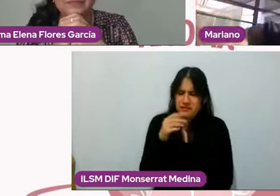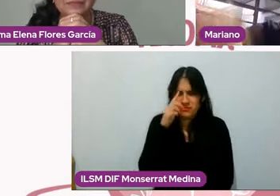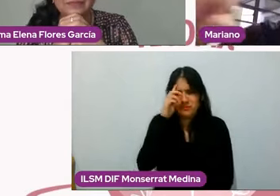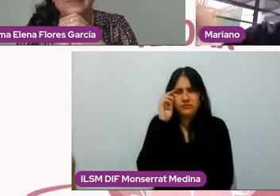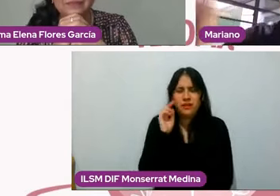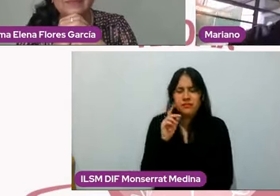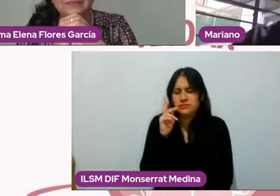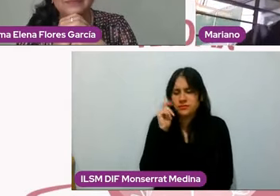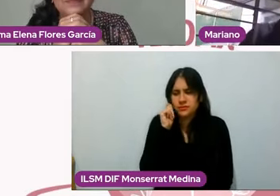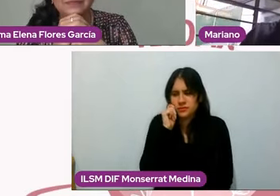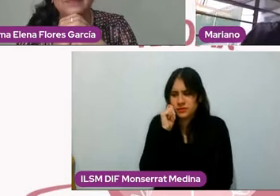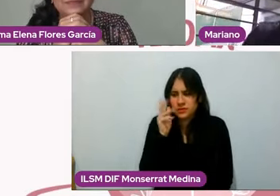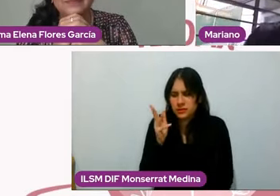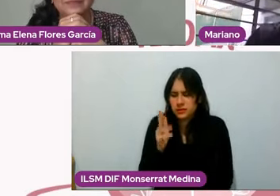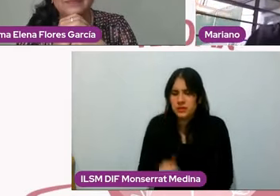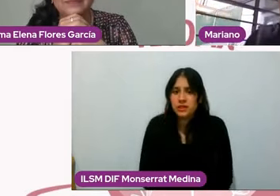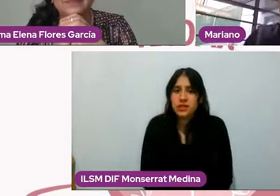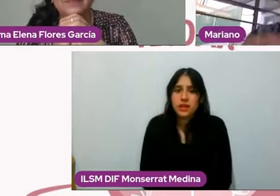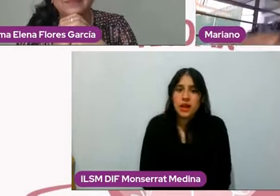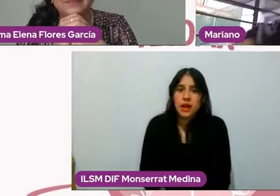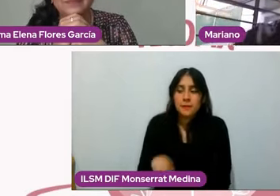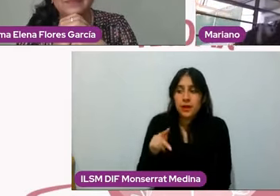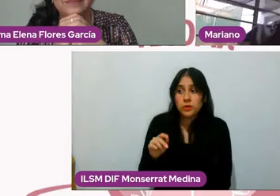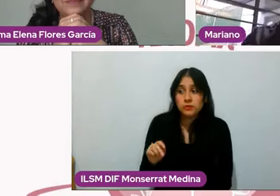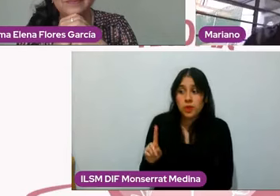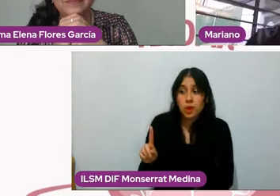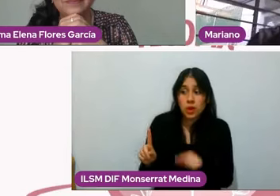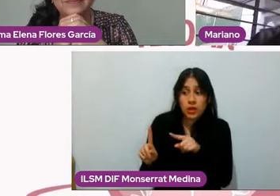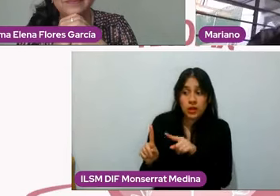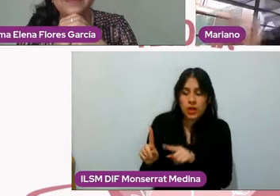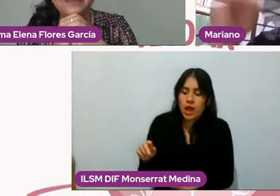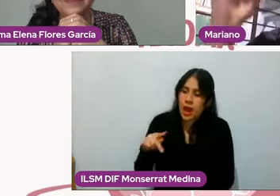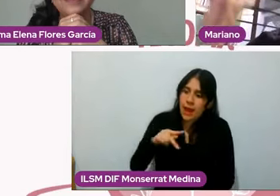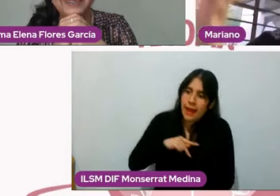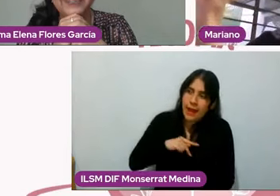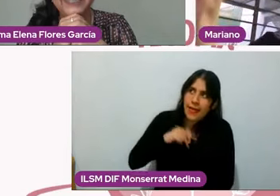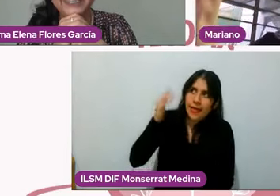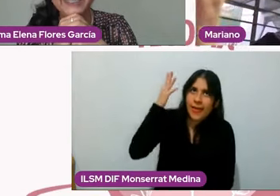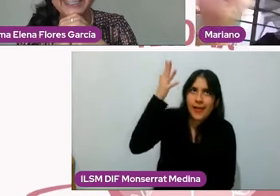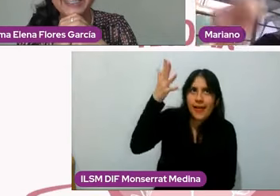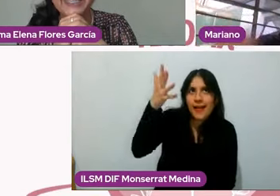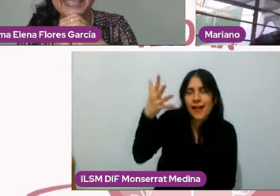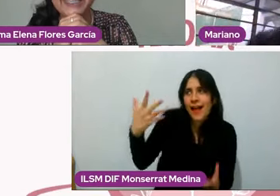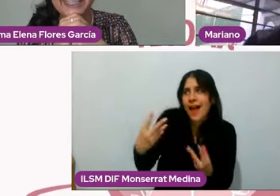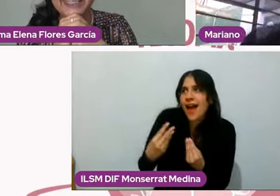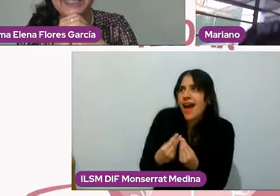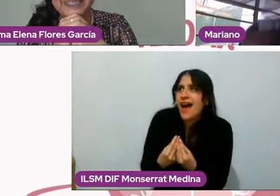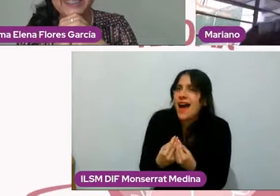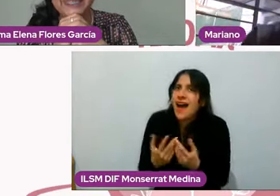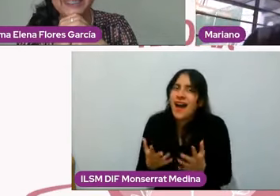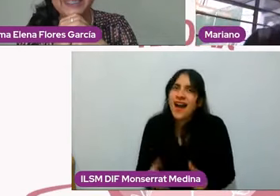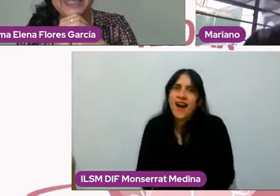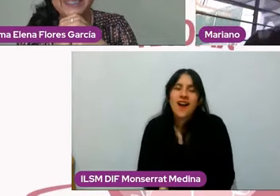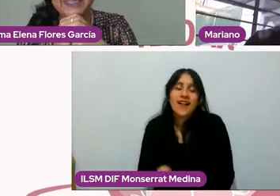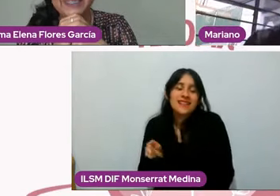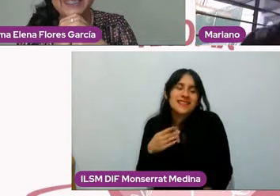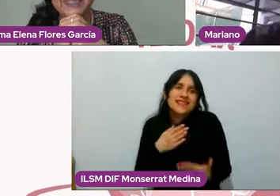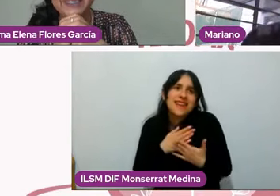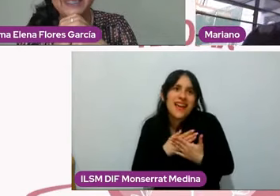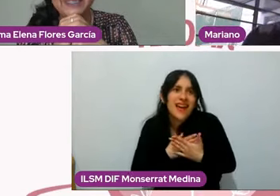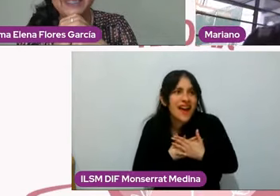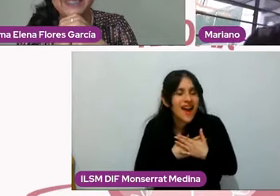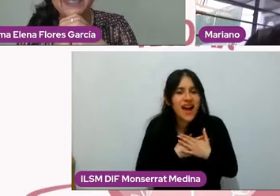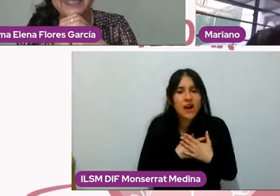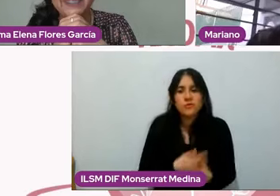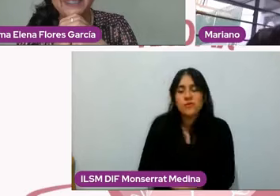Si para andar con esa persona le dicen, no, es que yo te veo en mi futuro y te amo como a nada y les están mintiendo la cara, bueno,